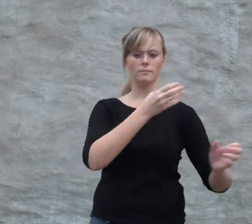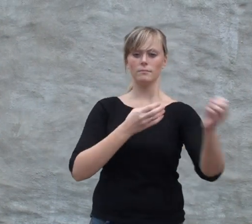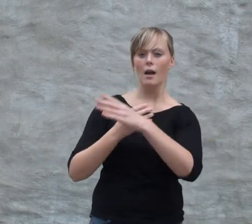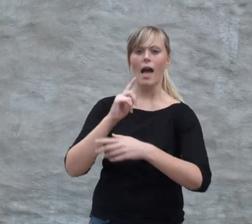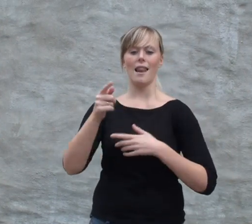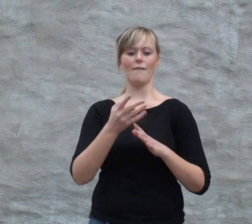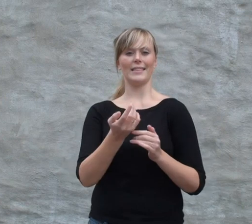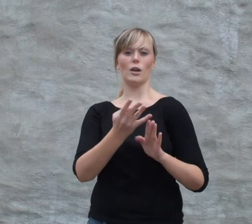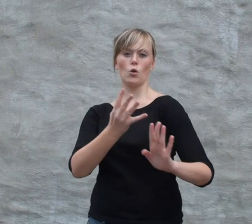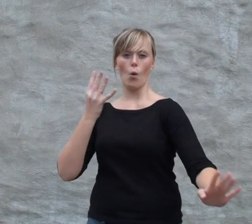kø i helsevesenet.